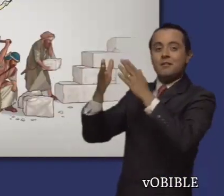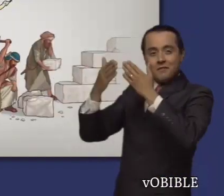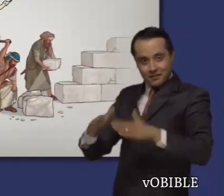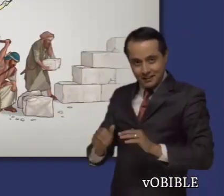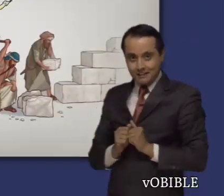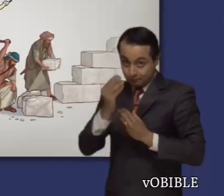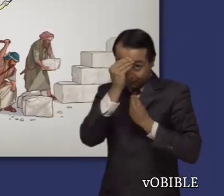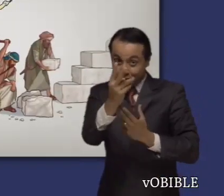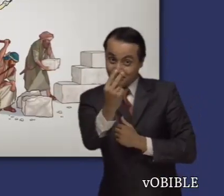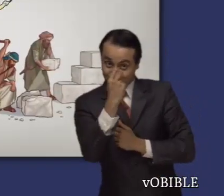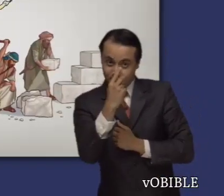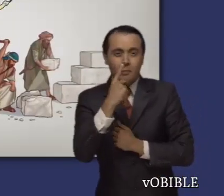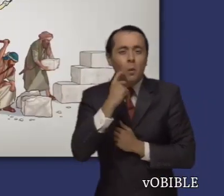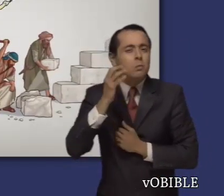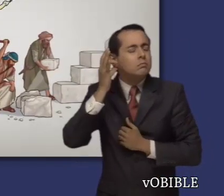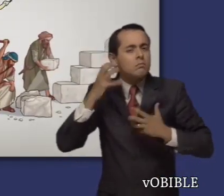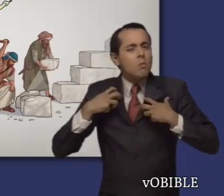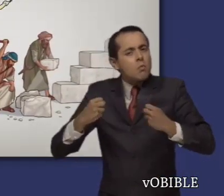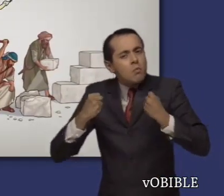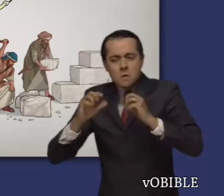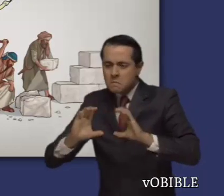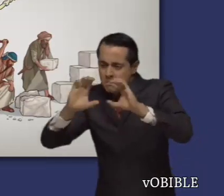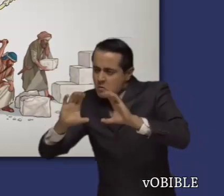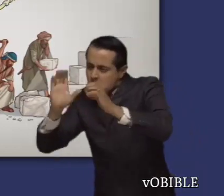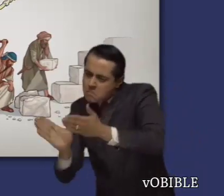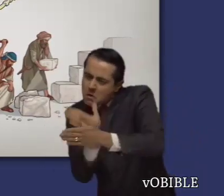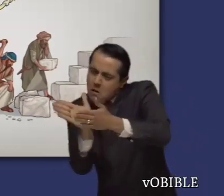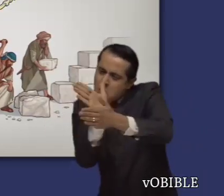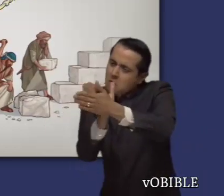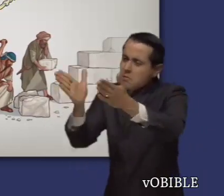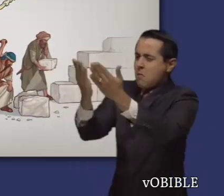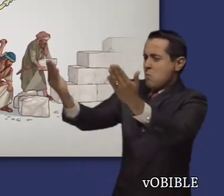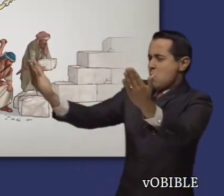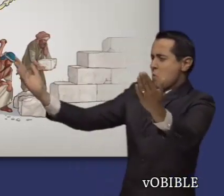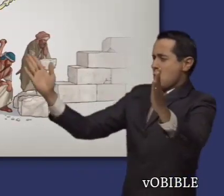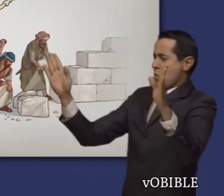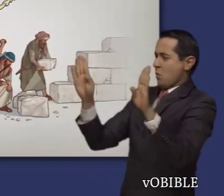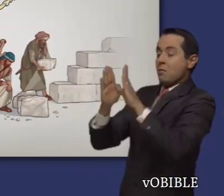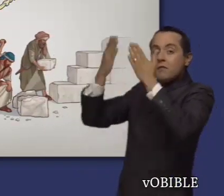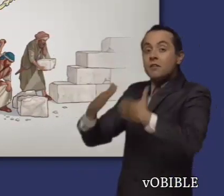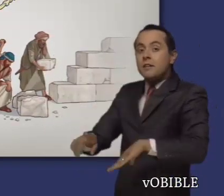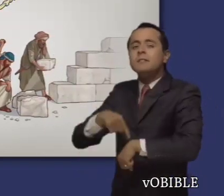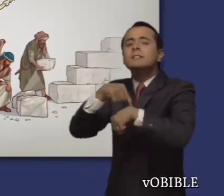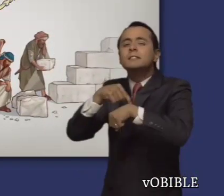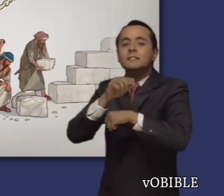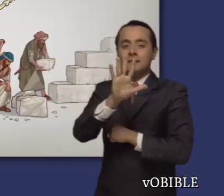¿Sabía que un grupo grande de hombres y mujeres repararon las murallas de Jerusalén en tan solo 52 días?